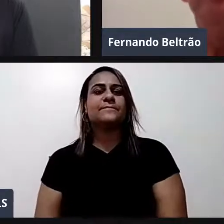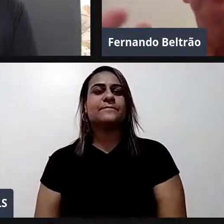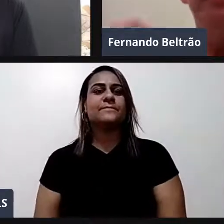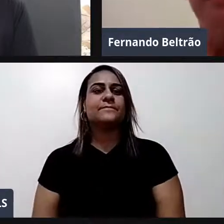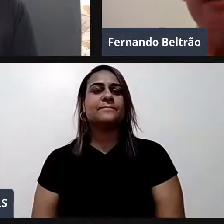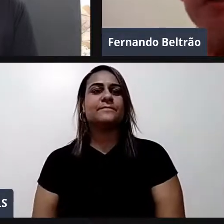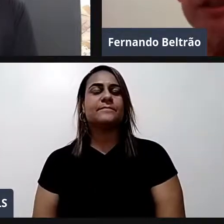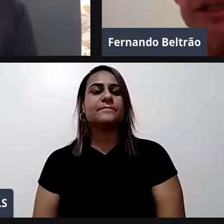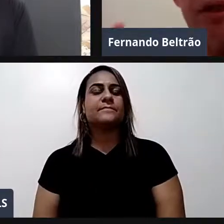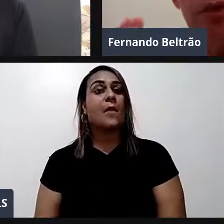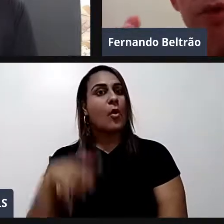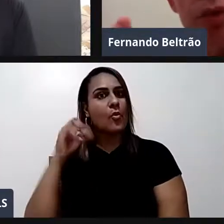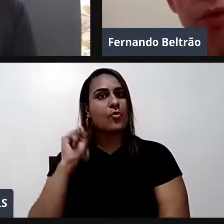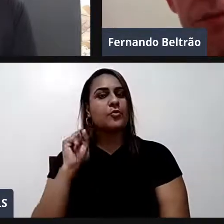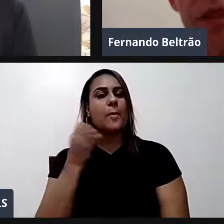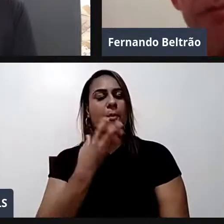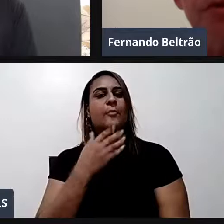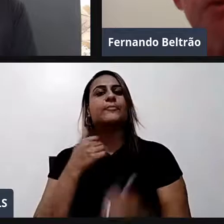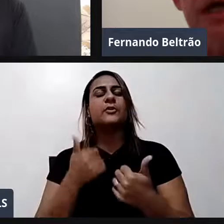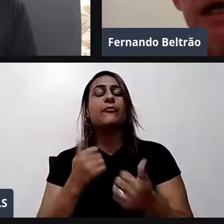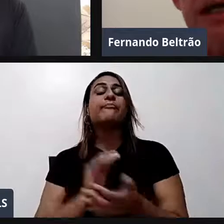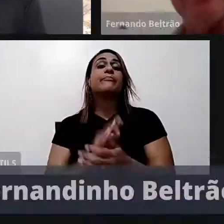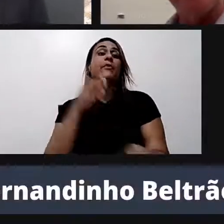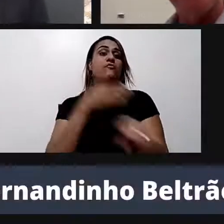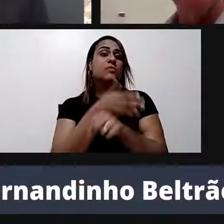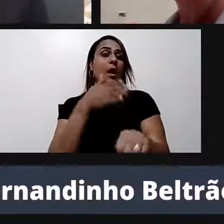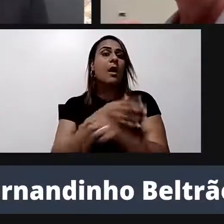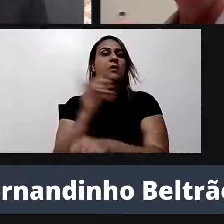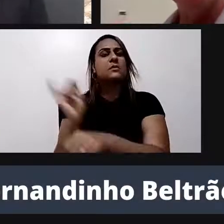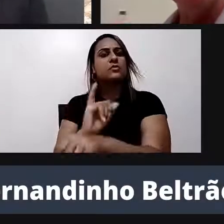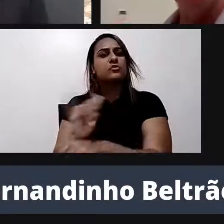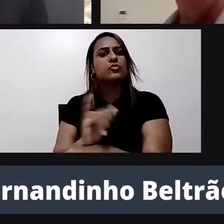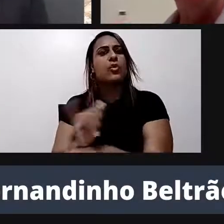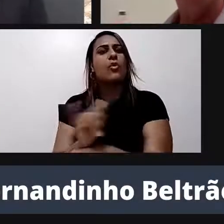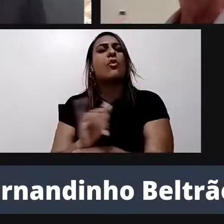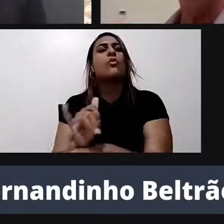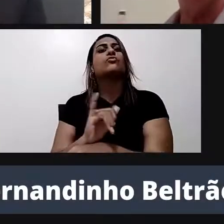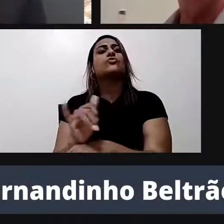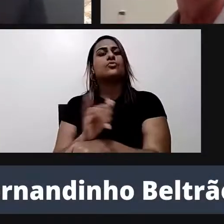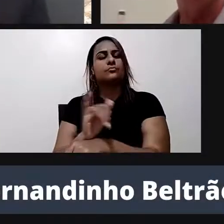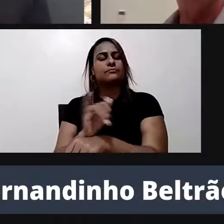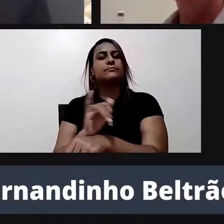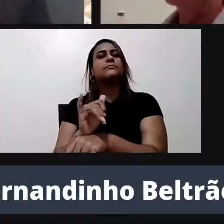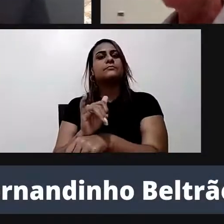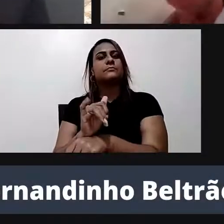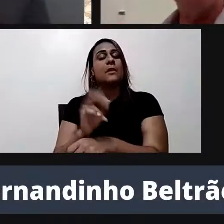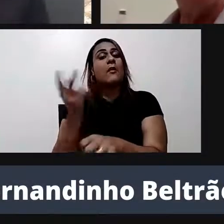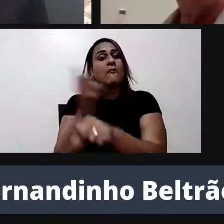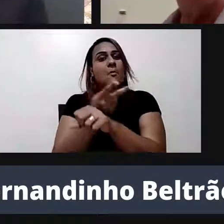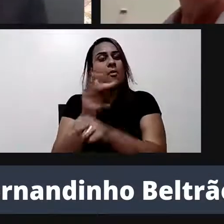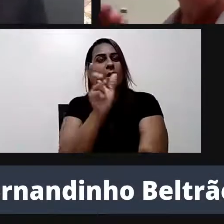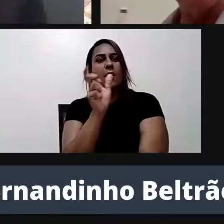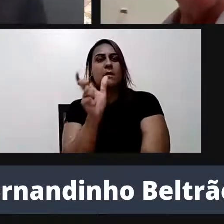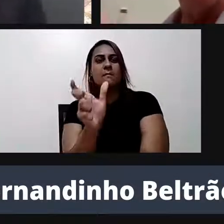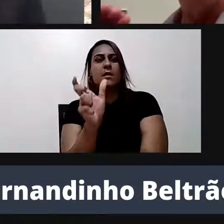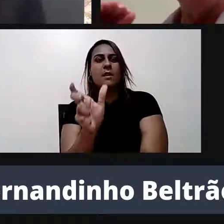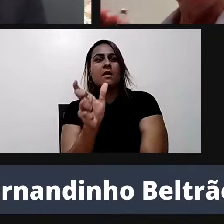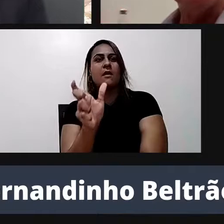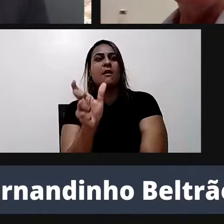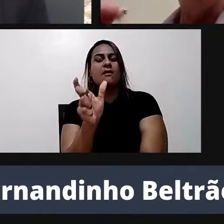Pronto. Então você entra no YouTube e procura Academia Fernandinho Beltrão. Só isso. Lá existe